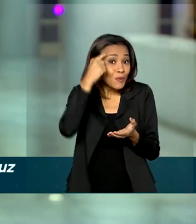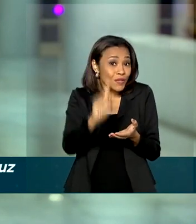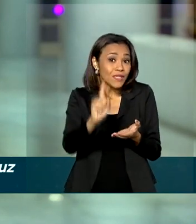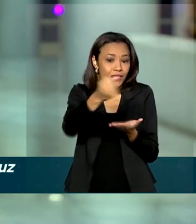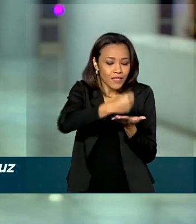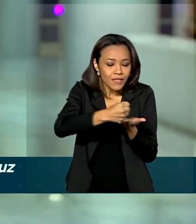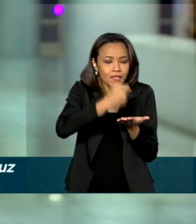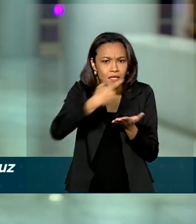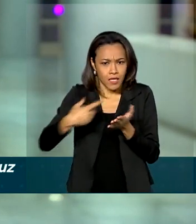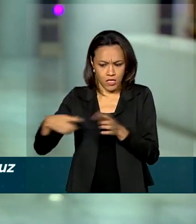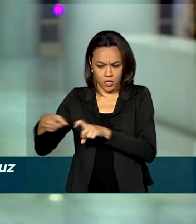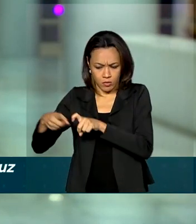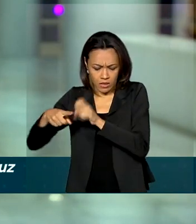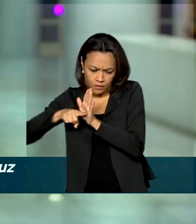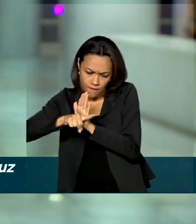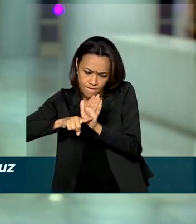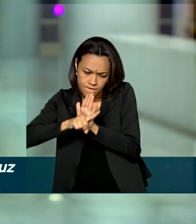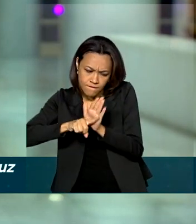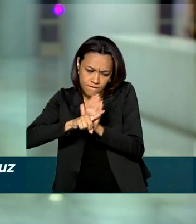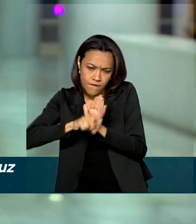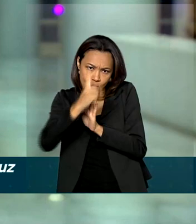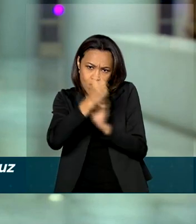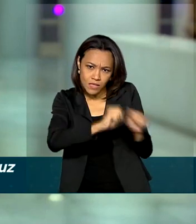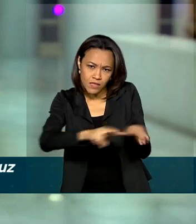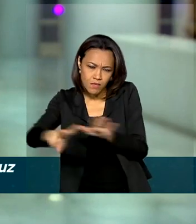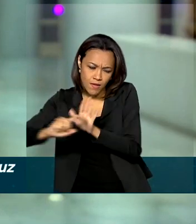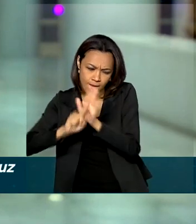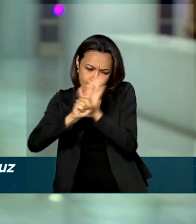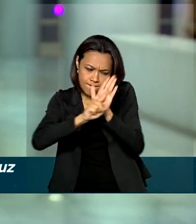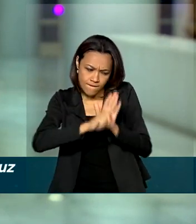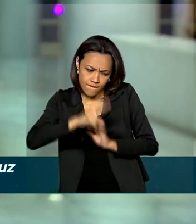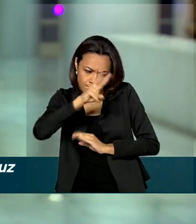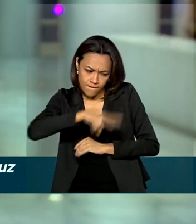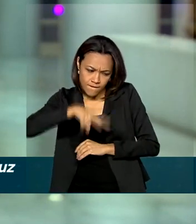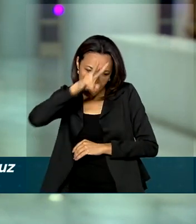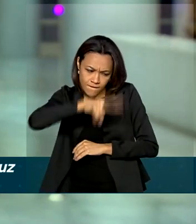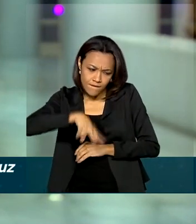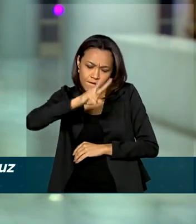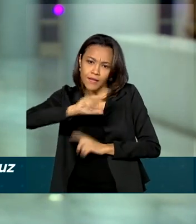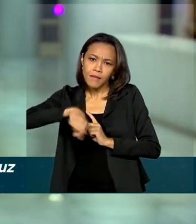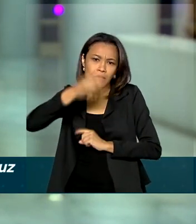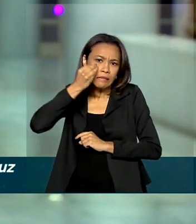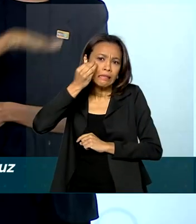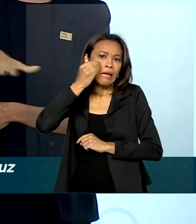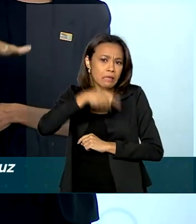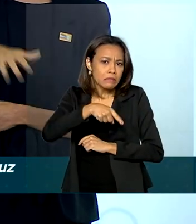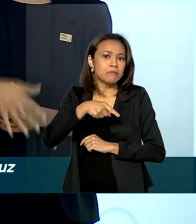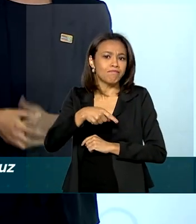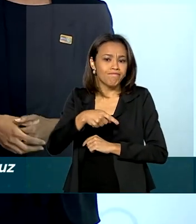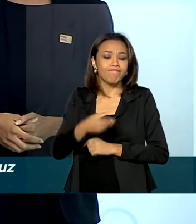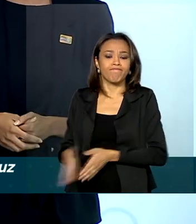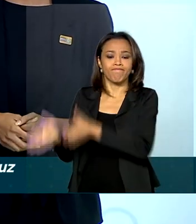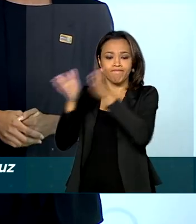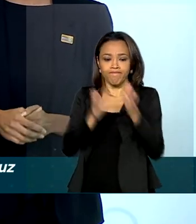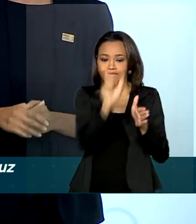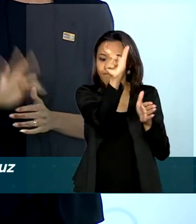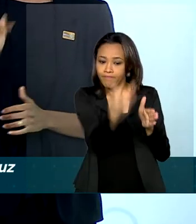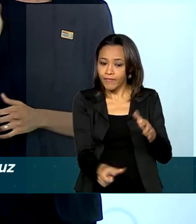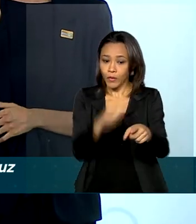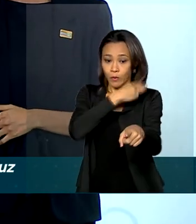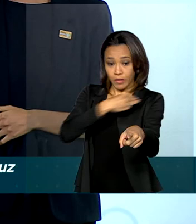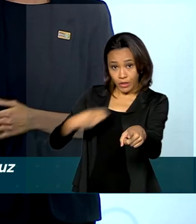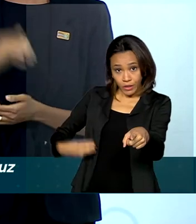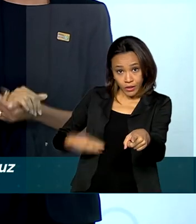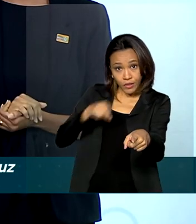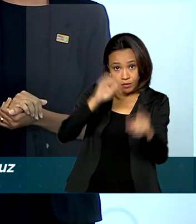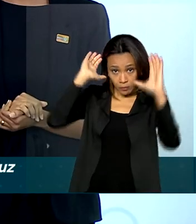pesquisadores durante uma semana. Por fim, fizeram testes para avaliar a carga viral. O ministro Marcos Pontes